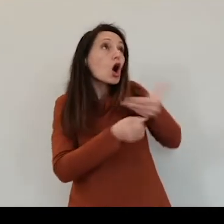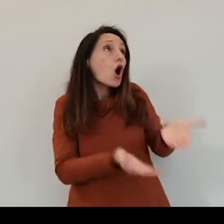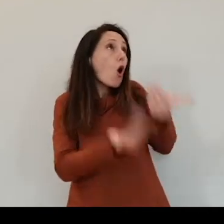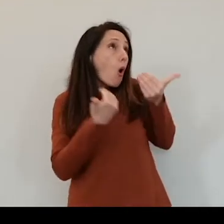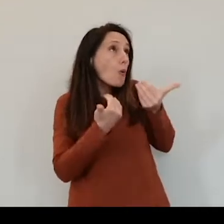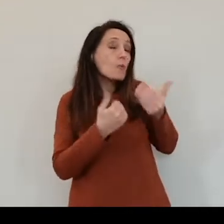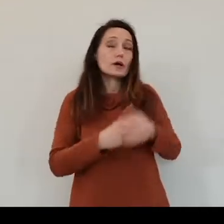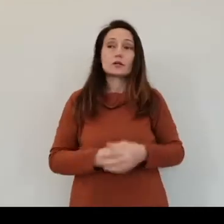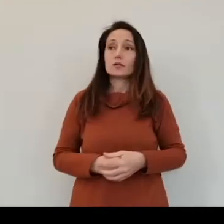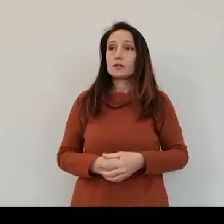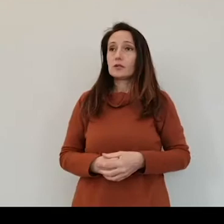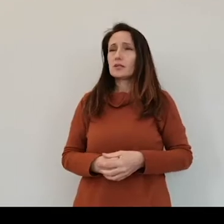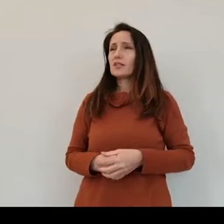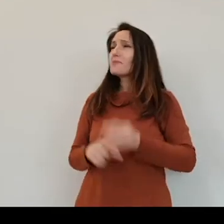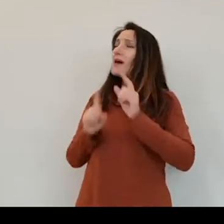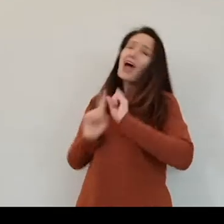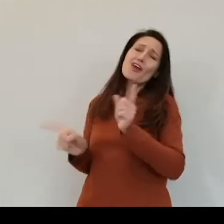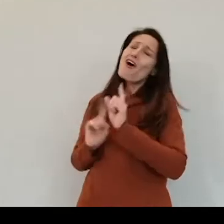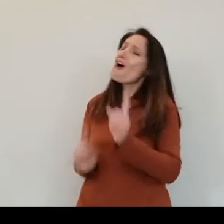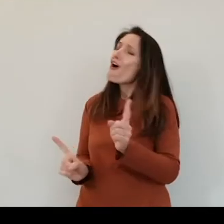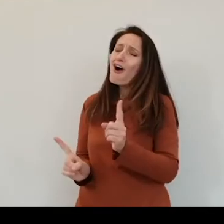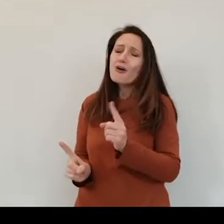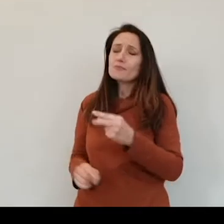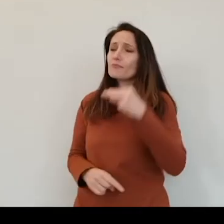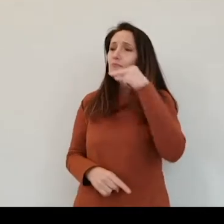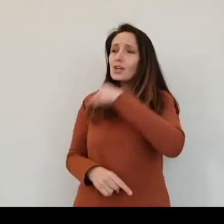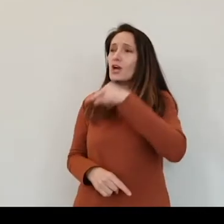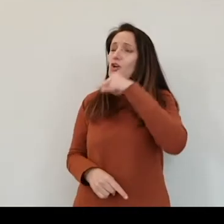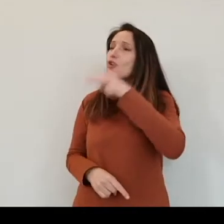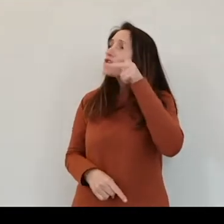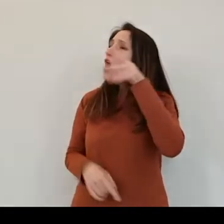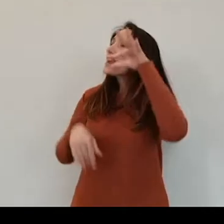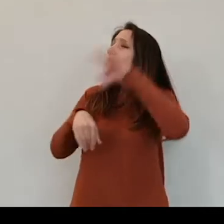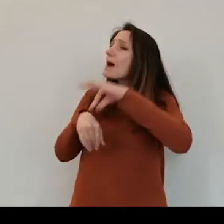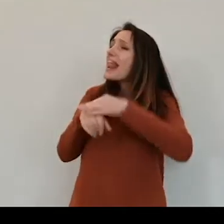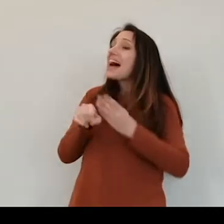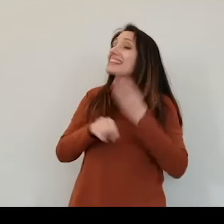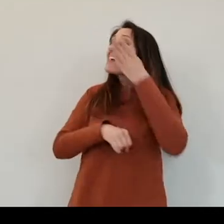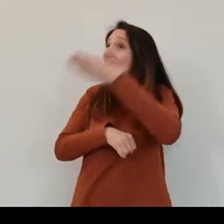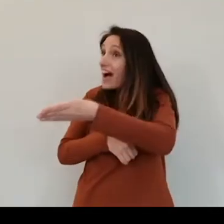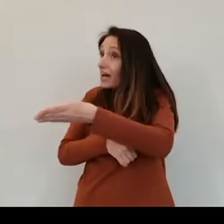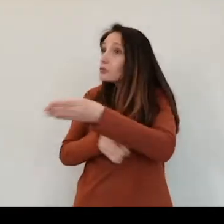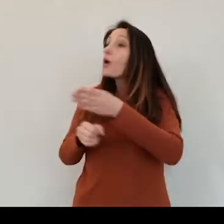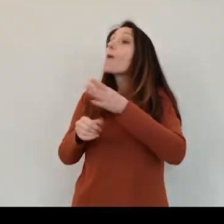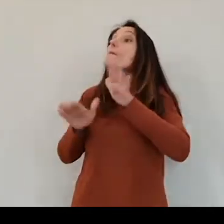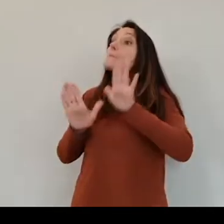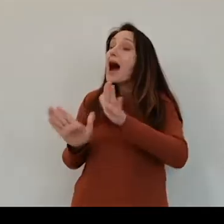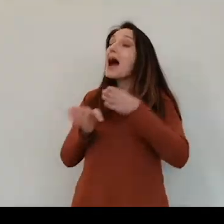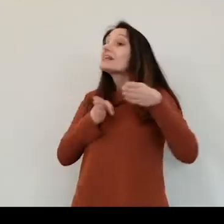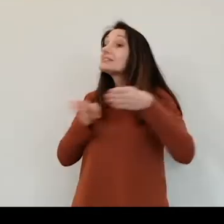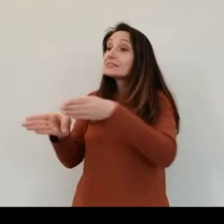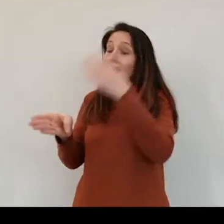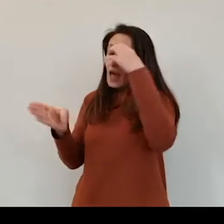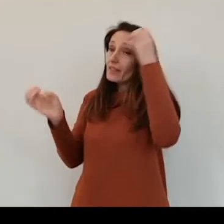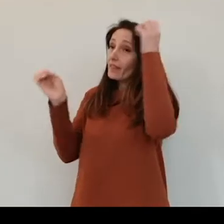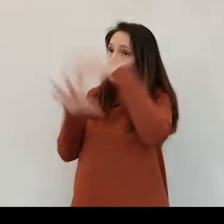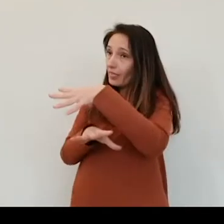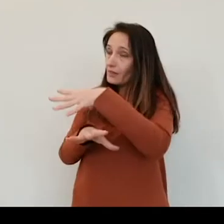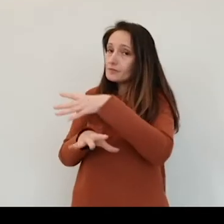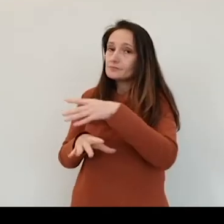sogno! Vado dalla nonna che è malata, ma non so più la strada! Giusto! E il cavallo